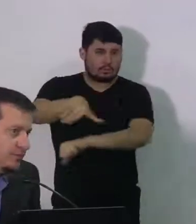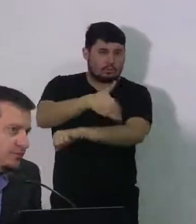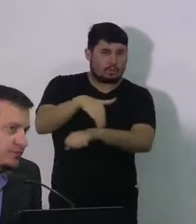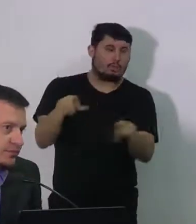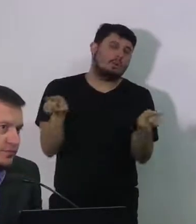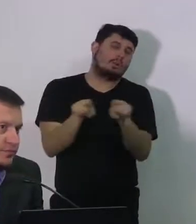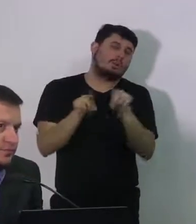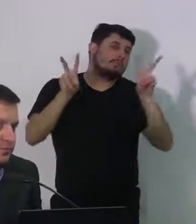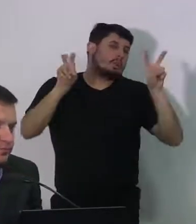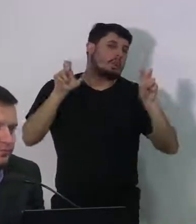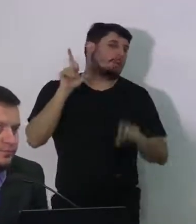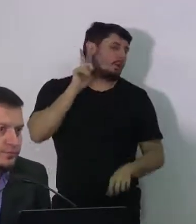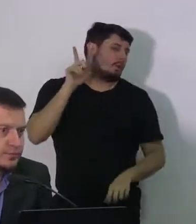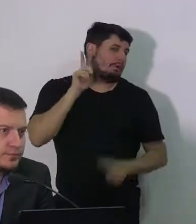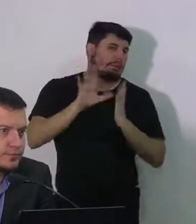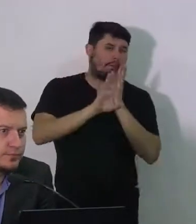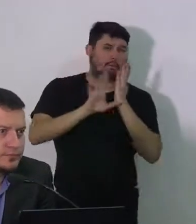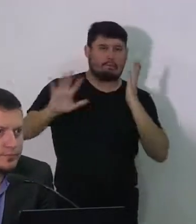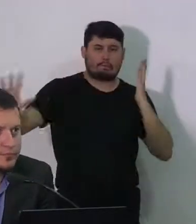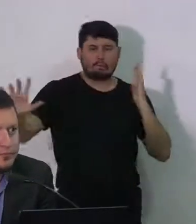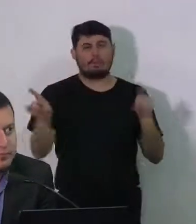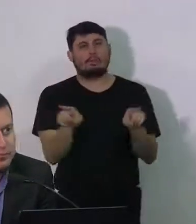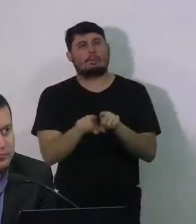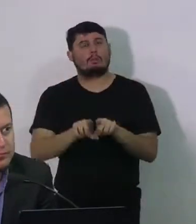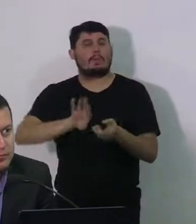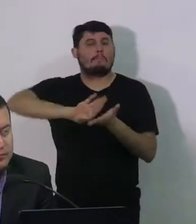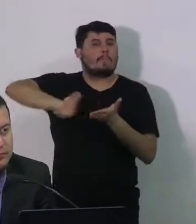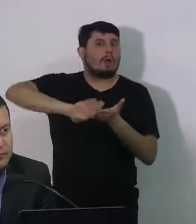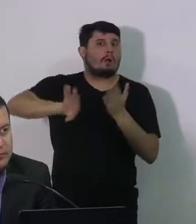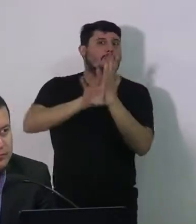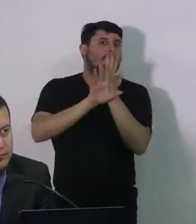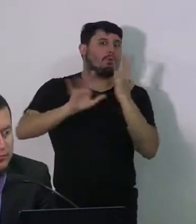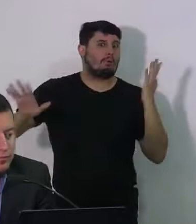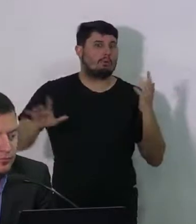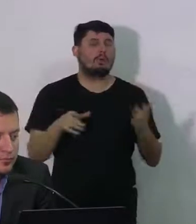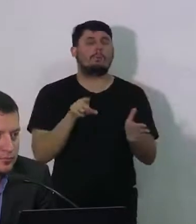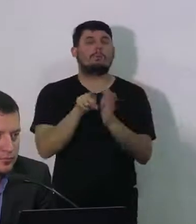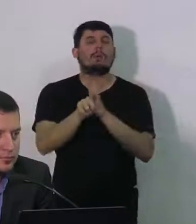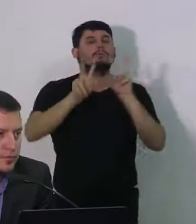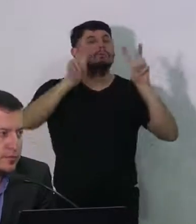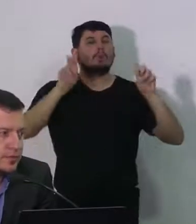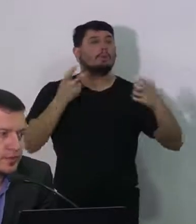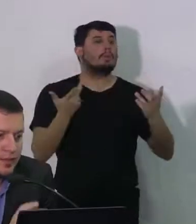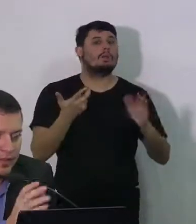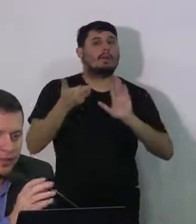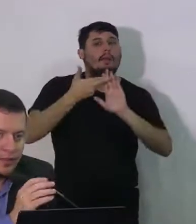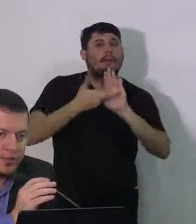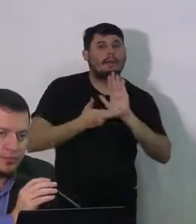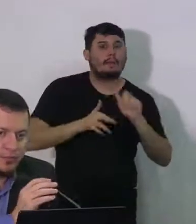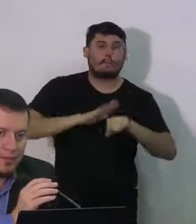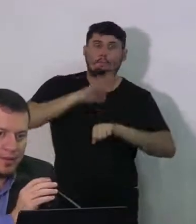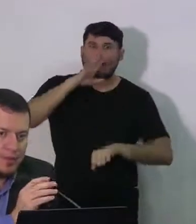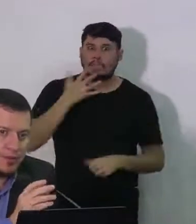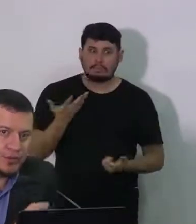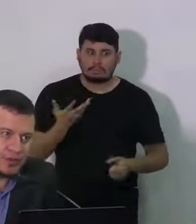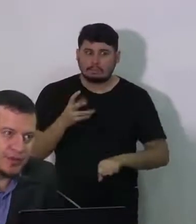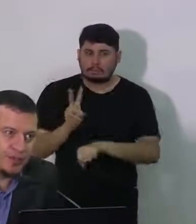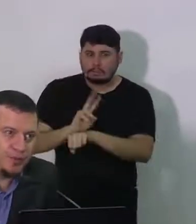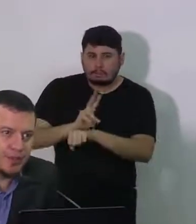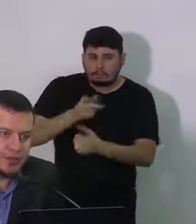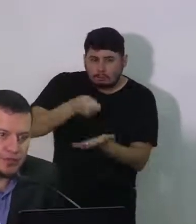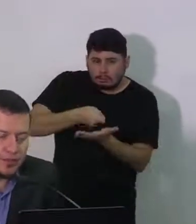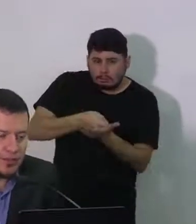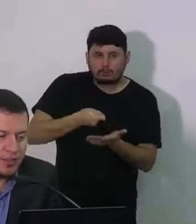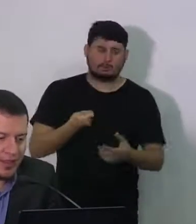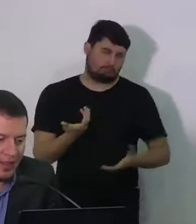lotéricas e os bancos e perguntam sobre medidas mais fortes de restrição. Eu acho que é bem importante